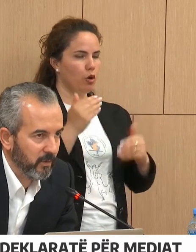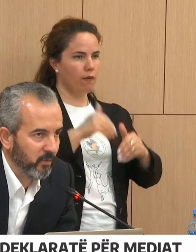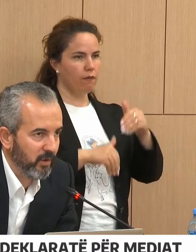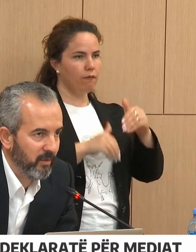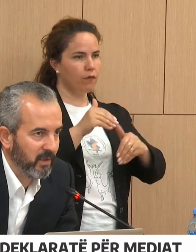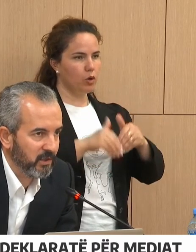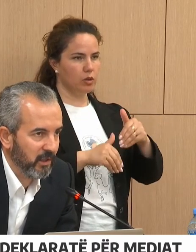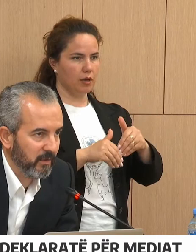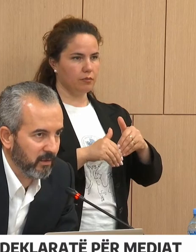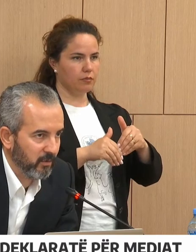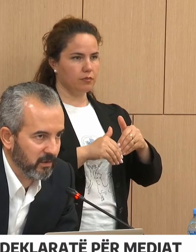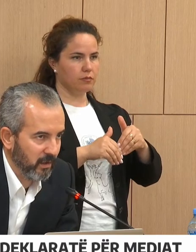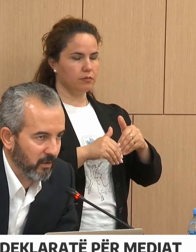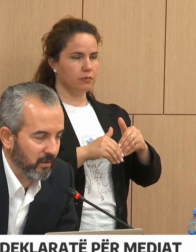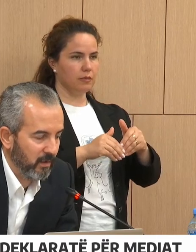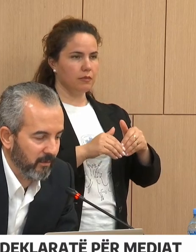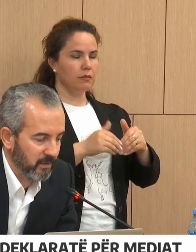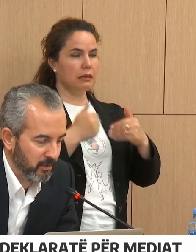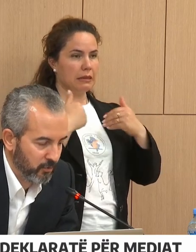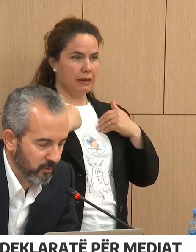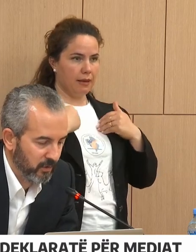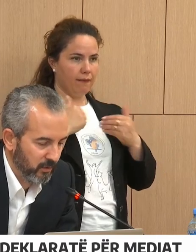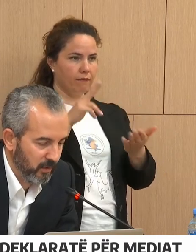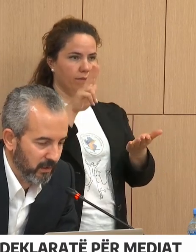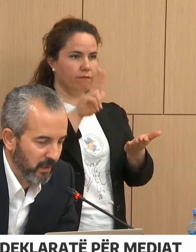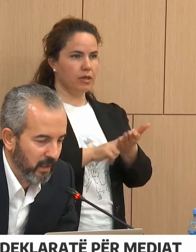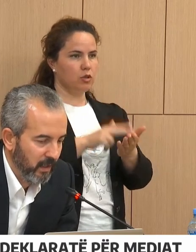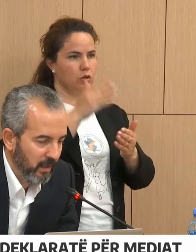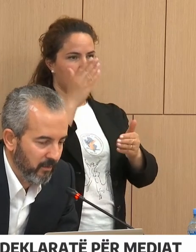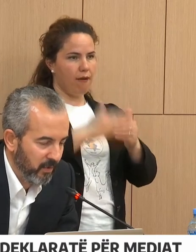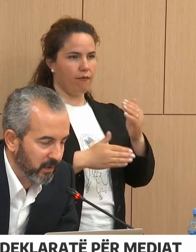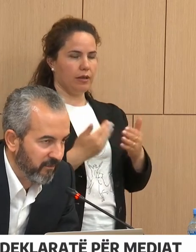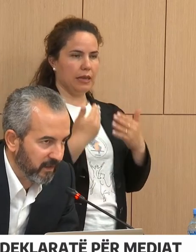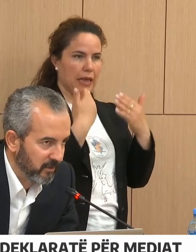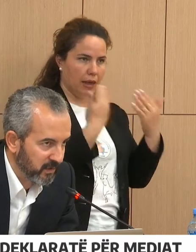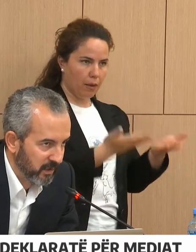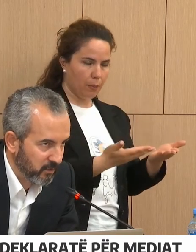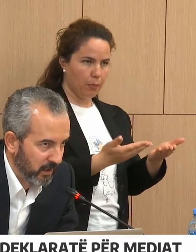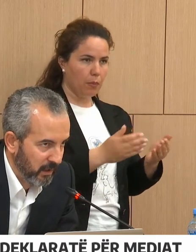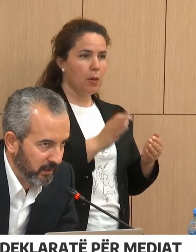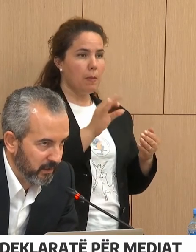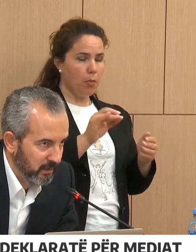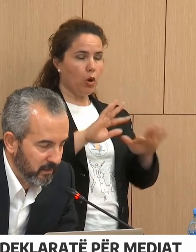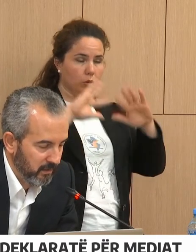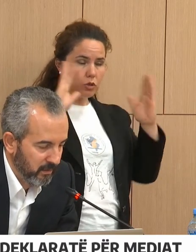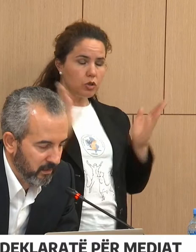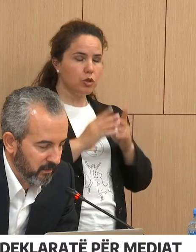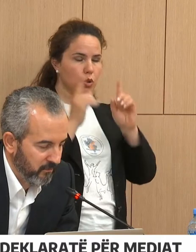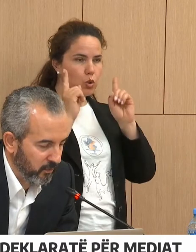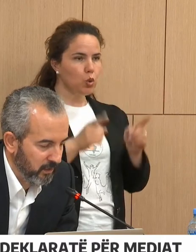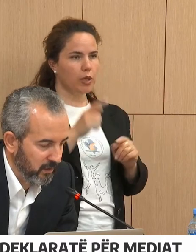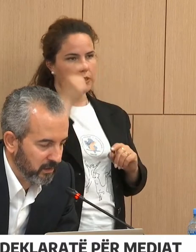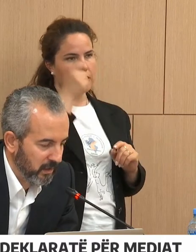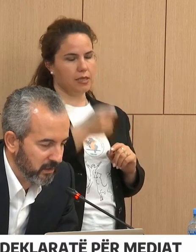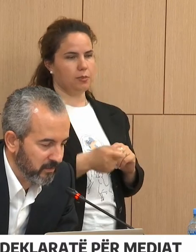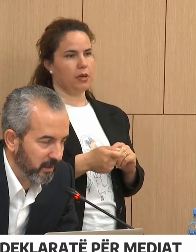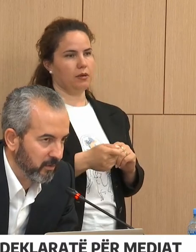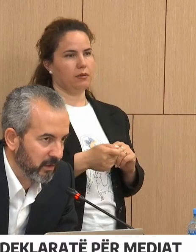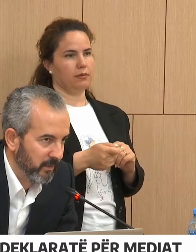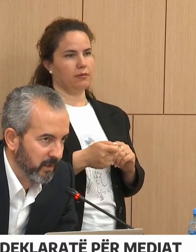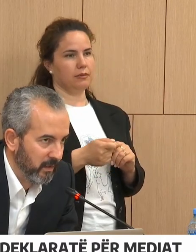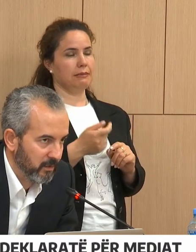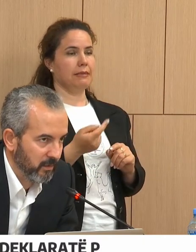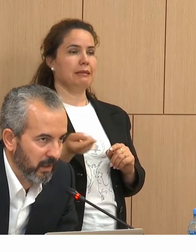është në përputje me prashikimet e kodizjador dhe me shumë siguri brënda fatit për sektor nga ligji fundi ditës